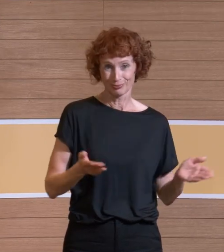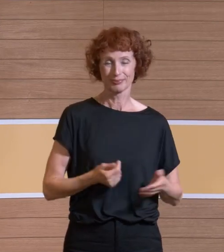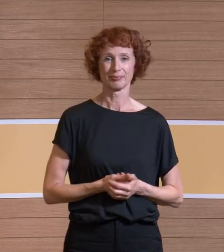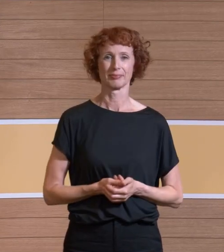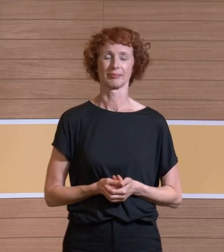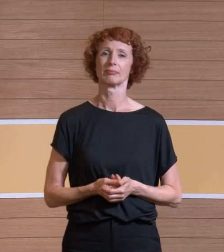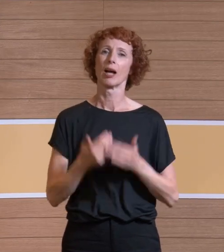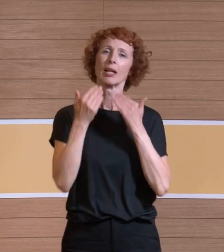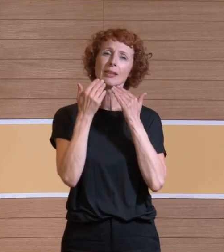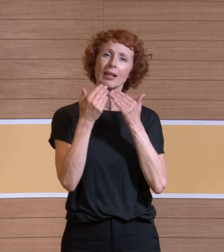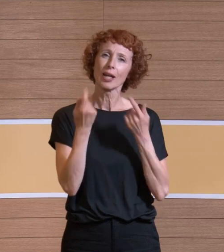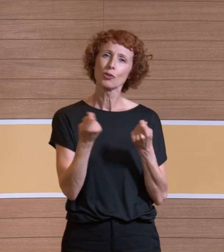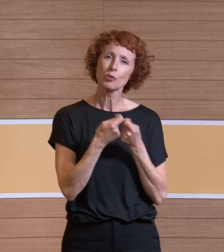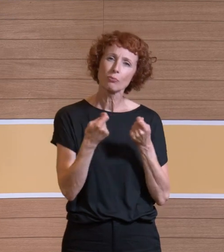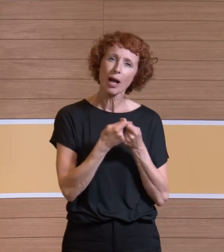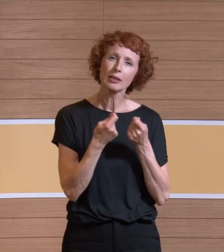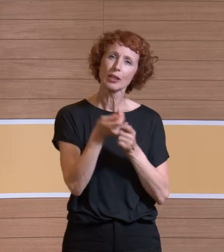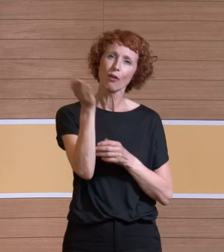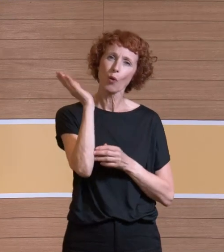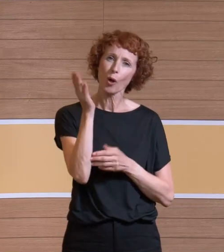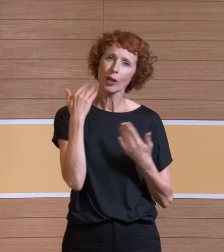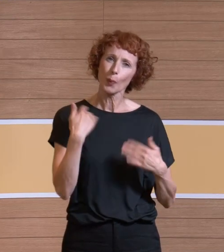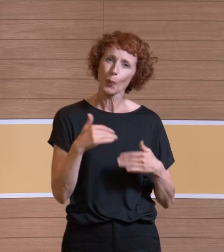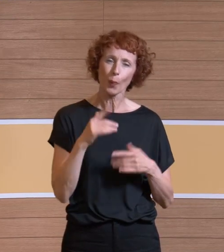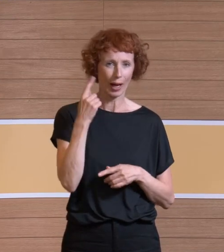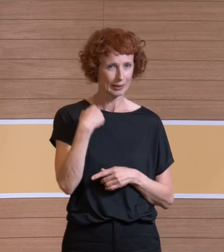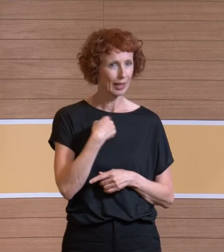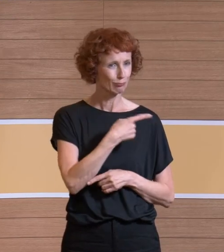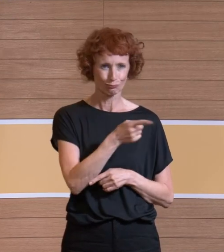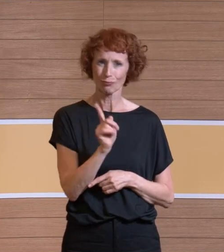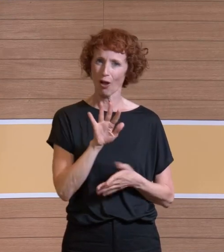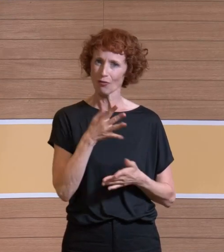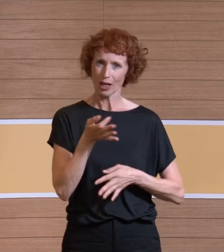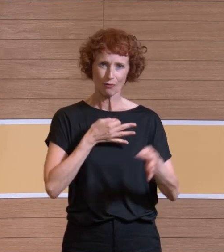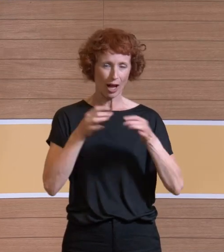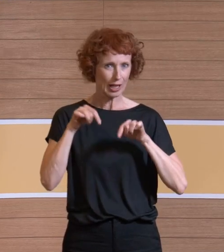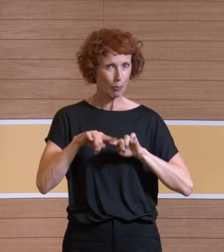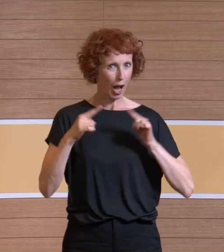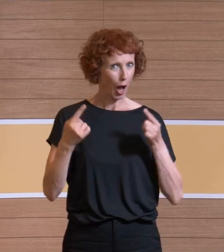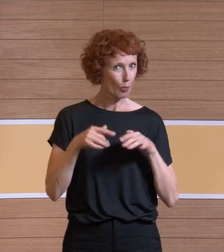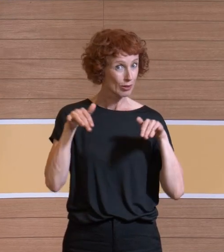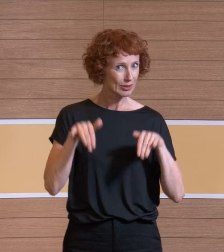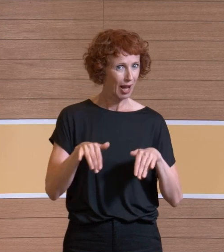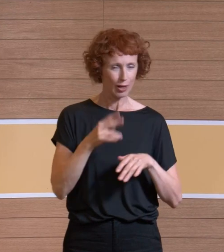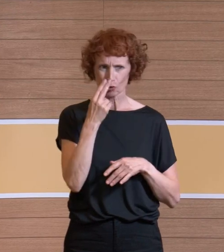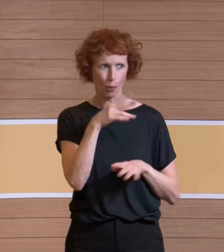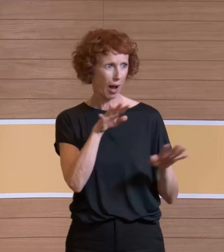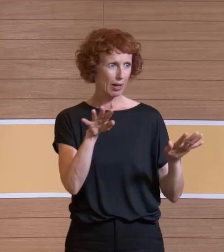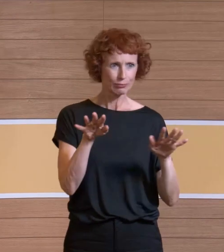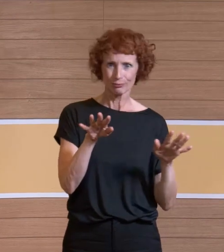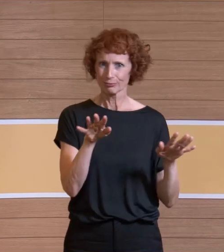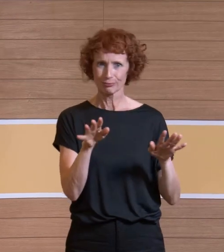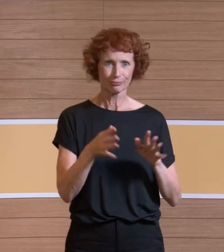Ja, danke für den spannenden Vortrag. Ich denke, es gibt sicherlich die eine oder andere Frage eventuell hier schon im Raum. Ich schaue mal gerade durch.